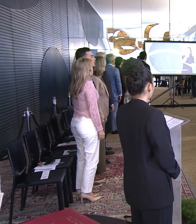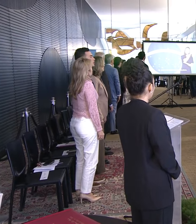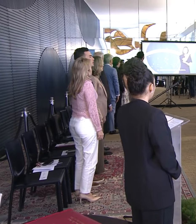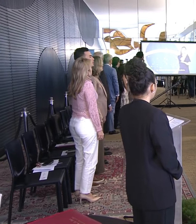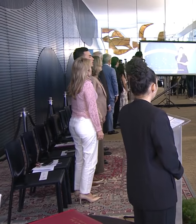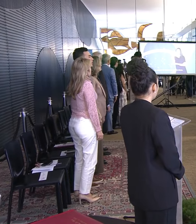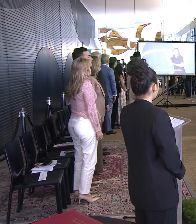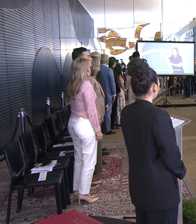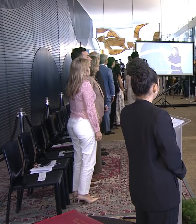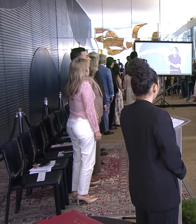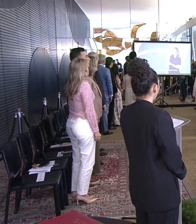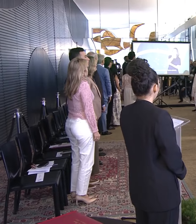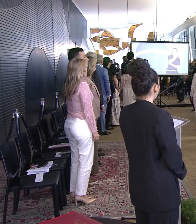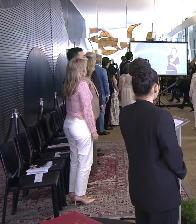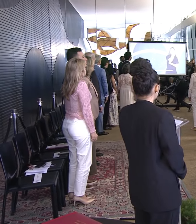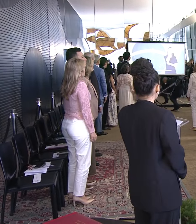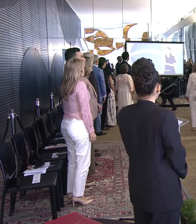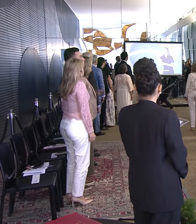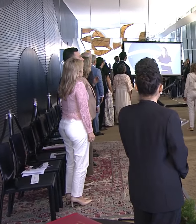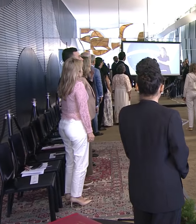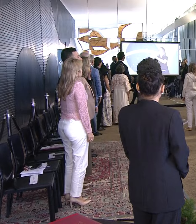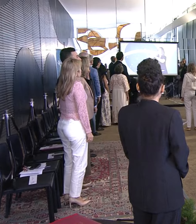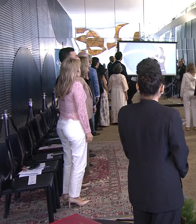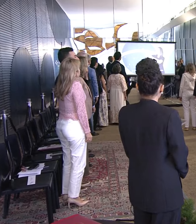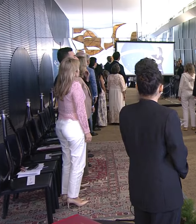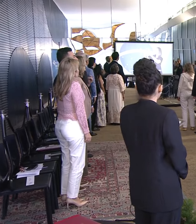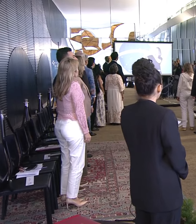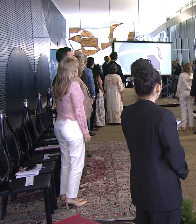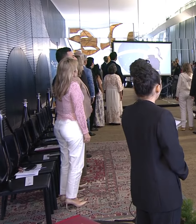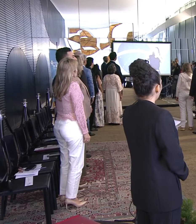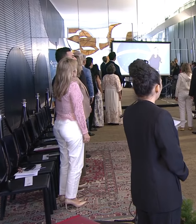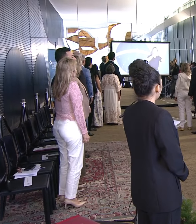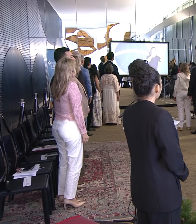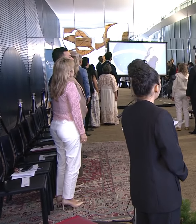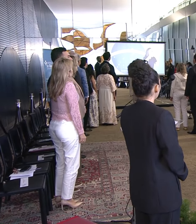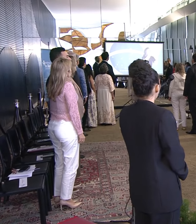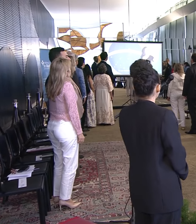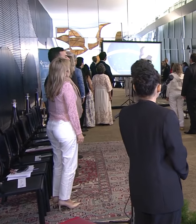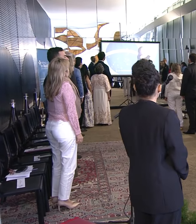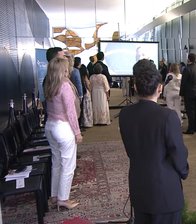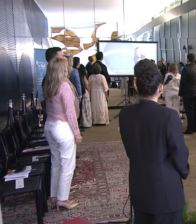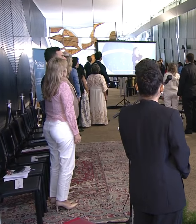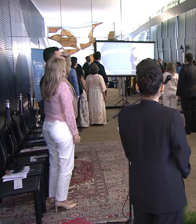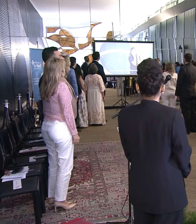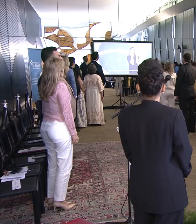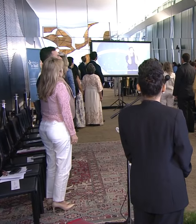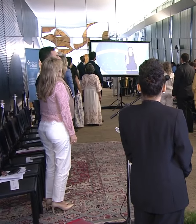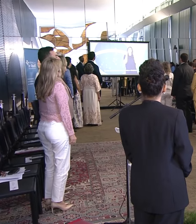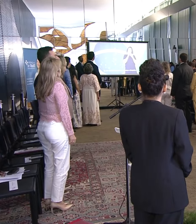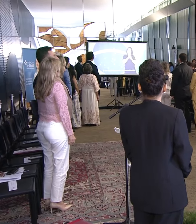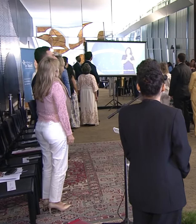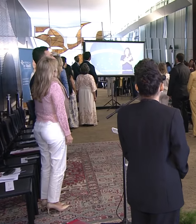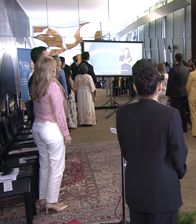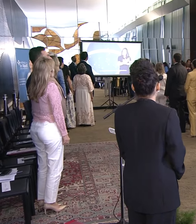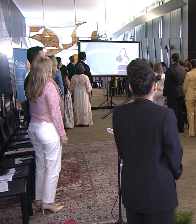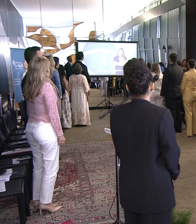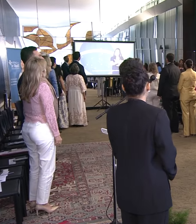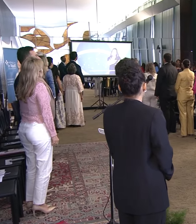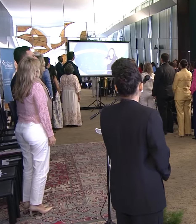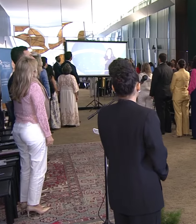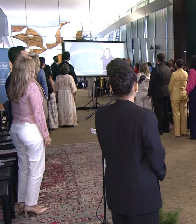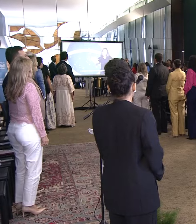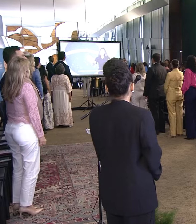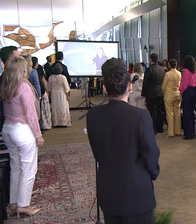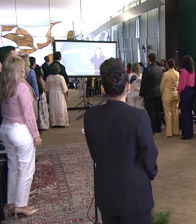amor e de esperança a terra desce. Se em teu formoso céu, visão livre, a